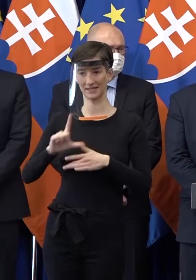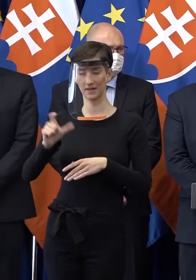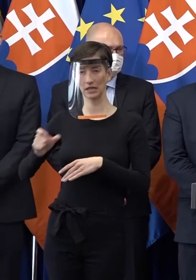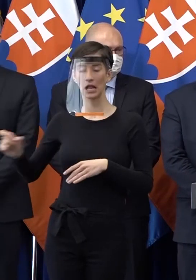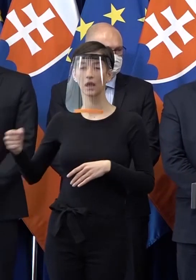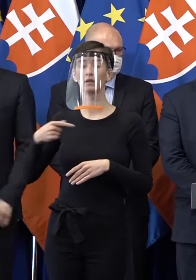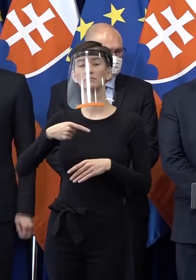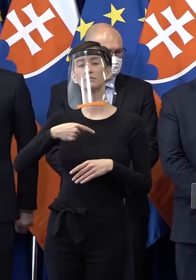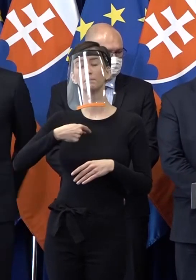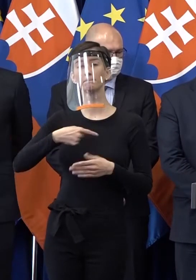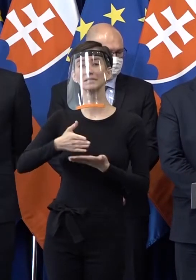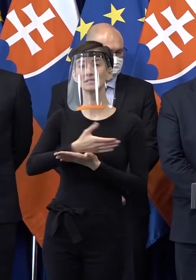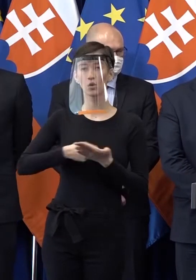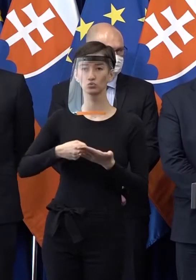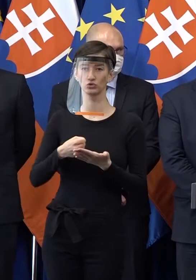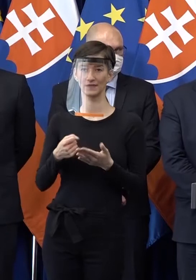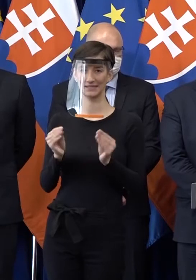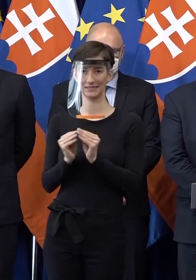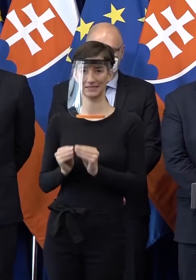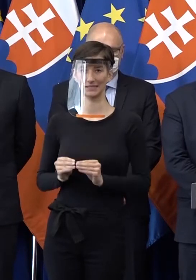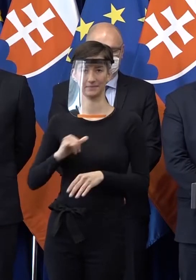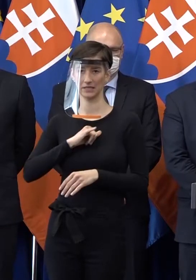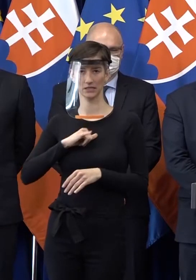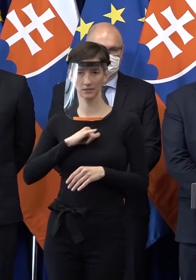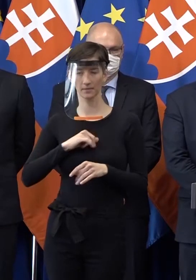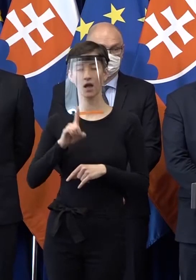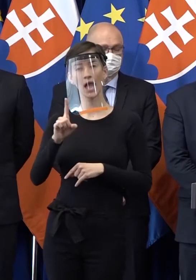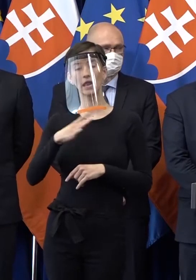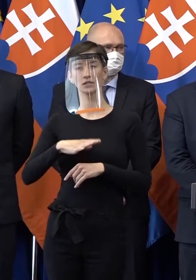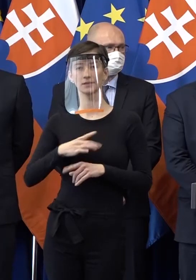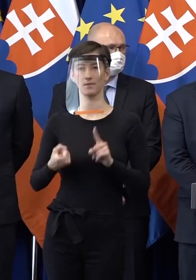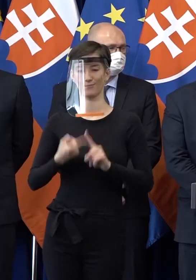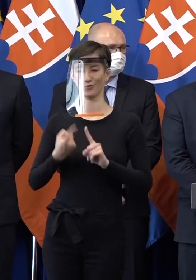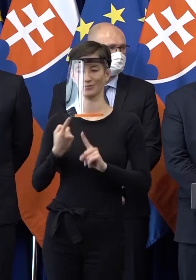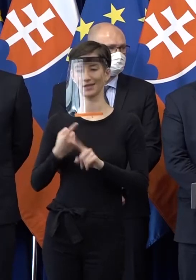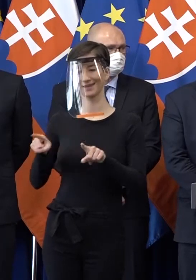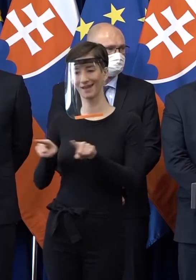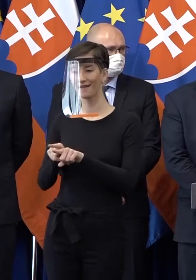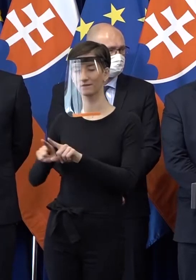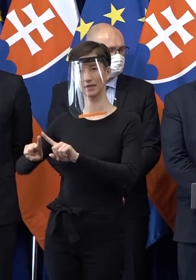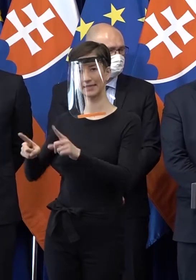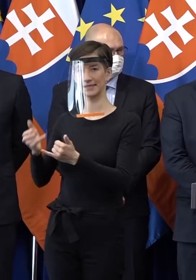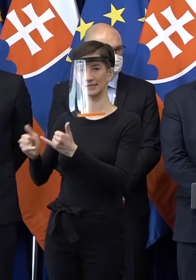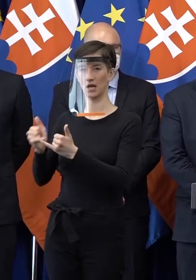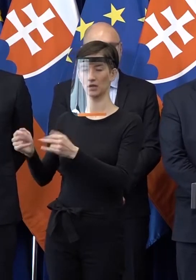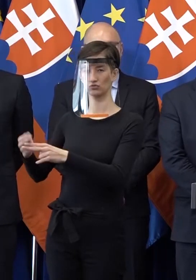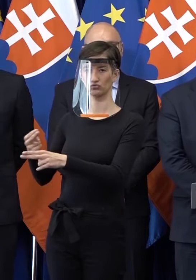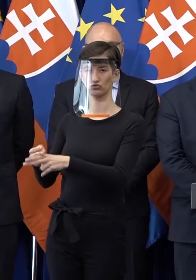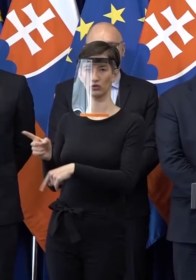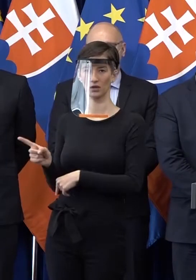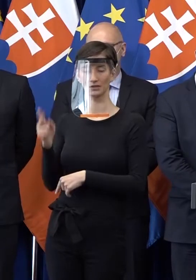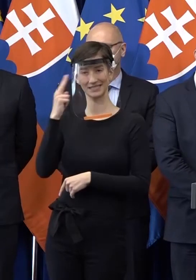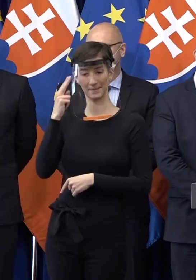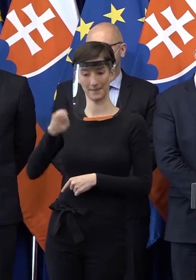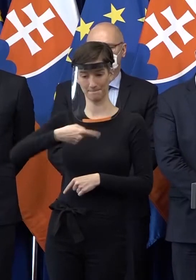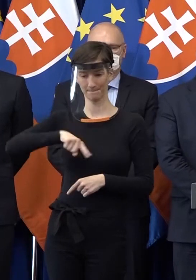druhé, musíme mať také isté podmienky, ako naši konkurenti v okolitých krajinách. To znamená, my sa máme rozhodnúť, či znižíme